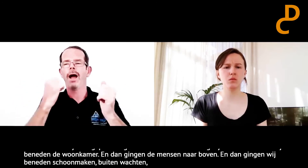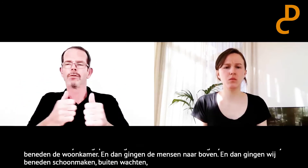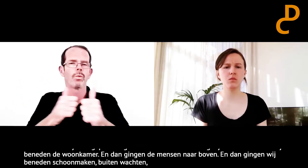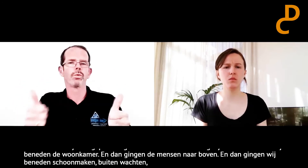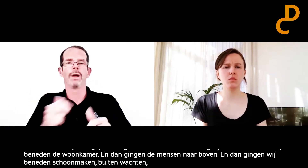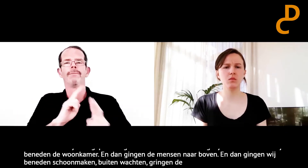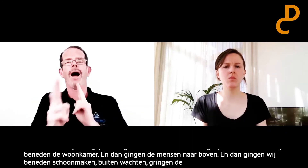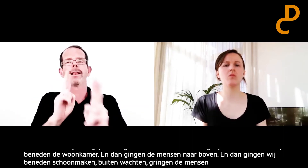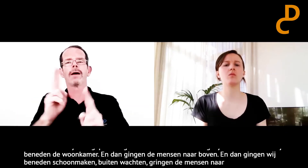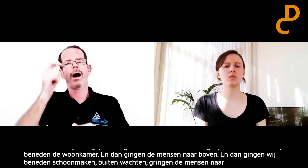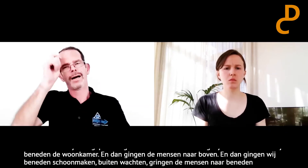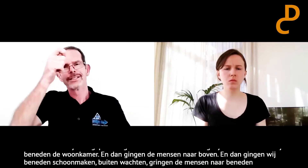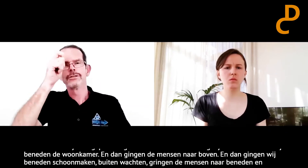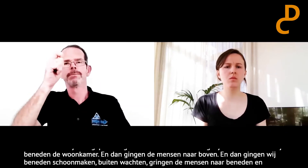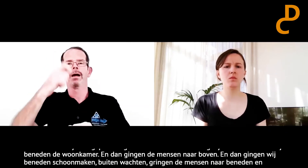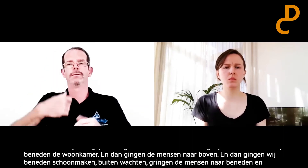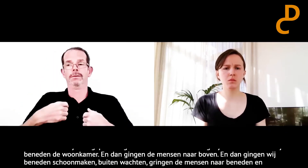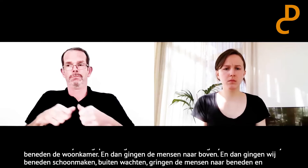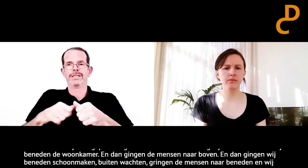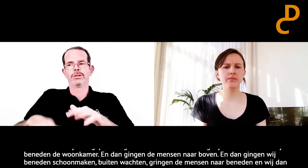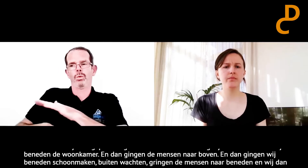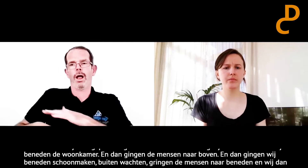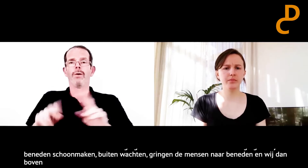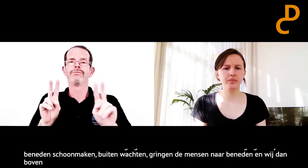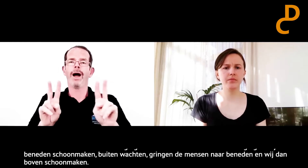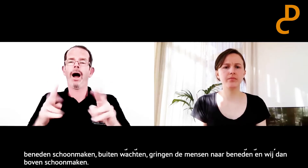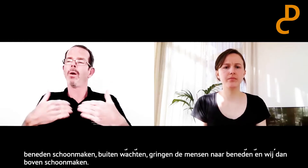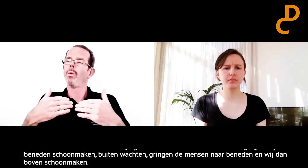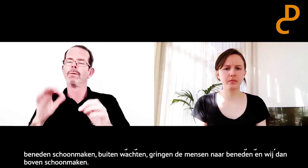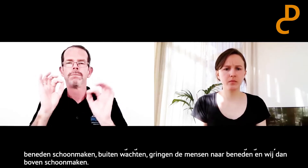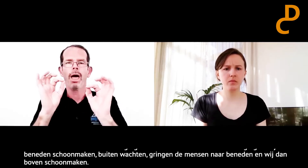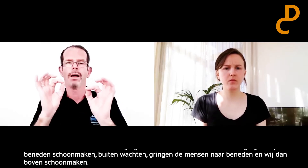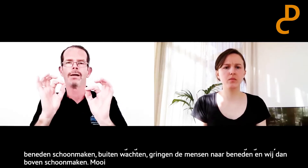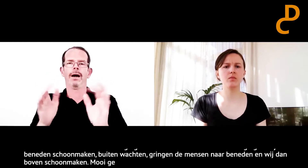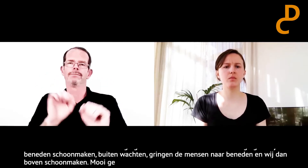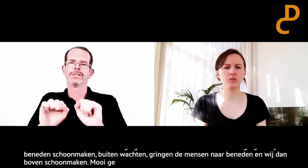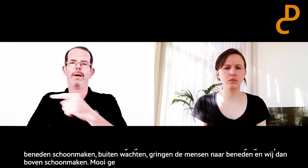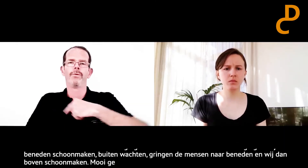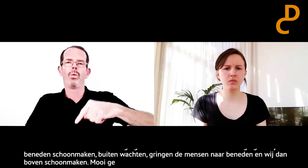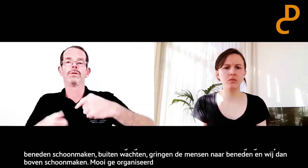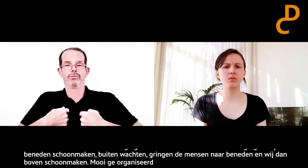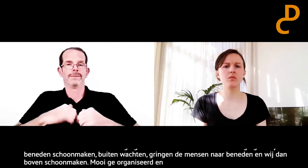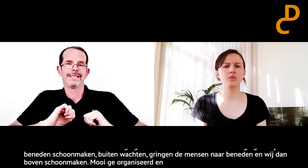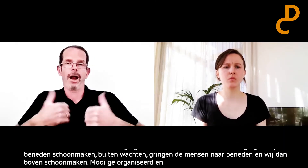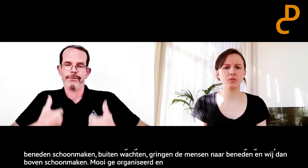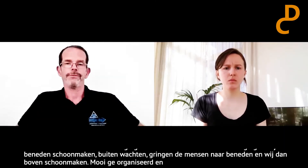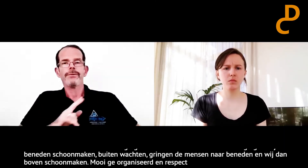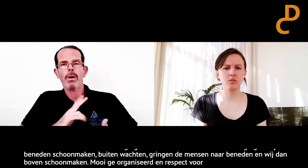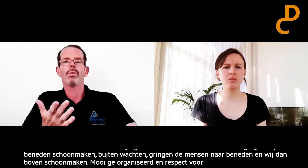Dus mooi georganiseerd. En goed in overleg en respect voor elkaar hebben. En zeker die veiligheid is ontzettend belangrijk voor ons.